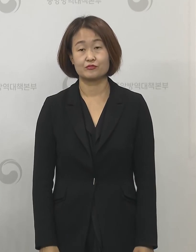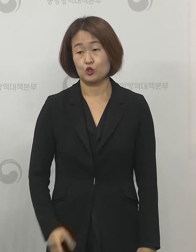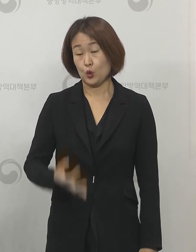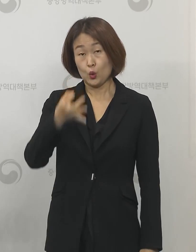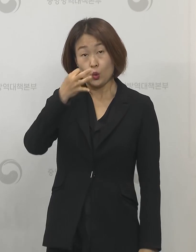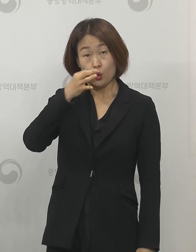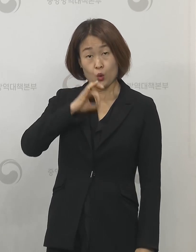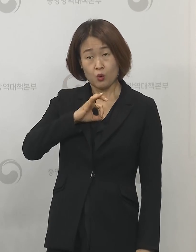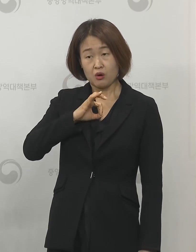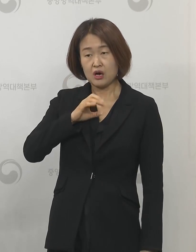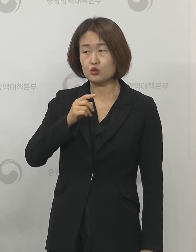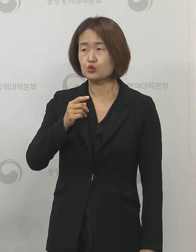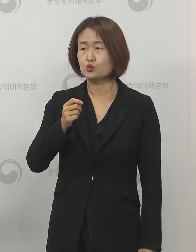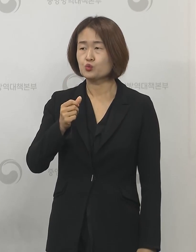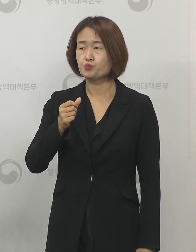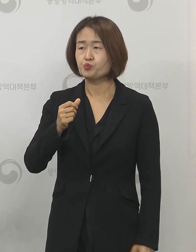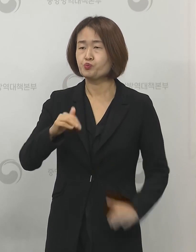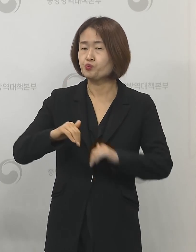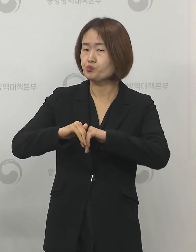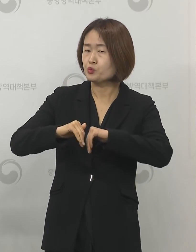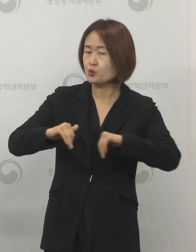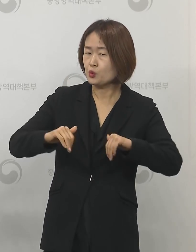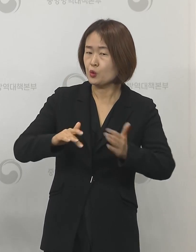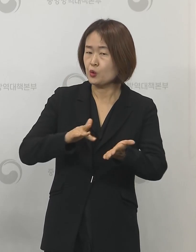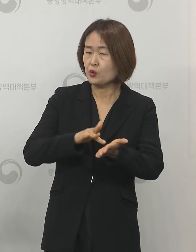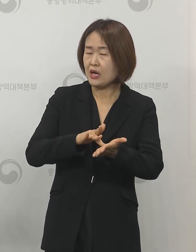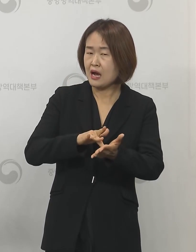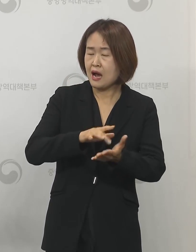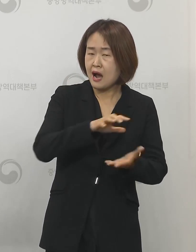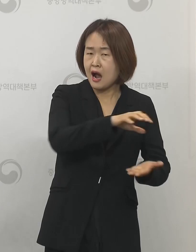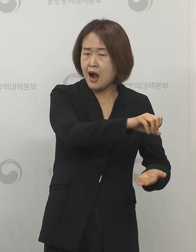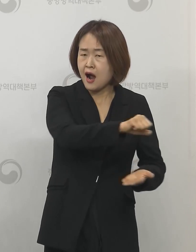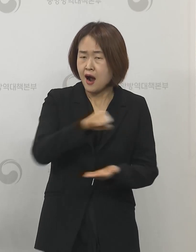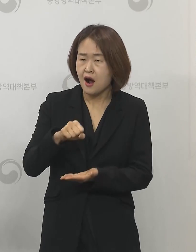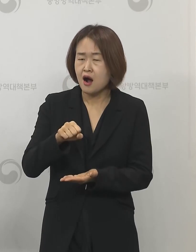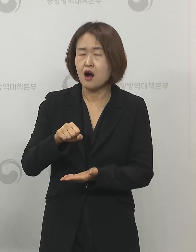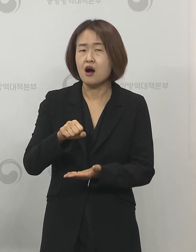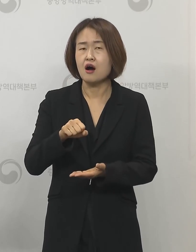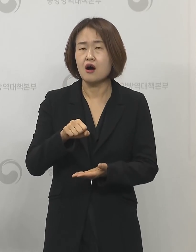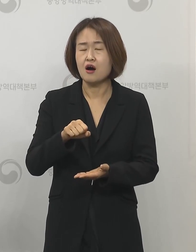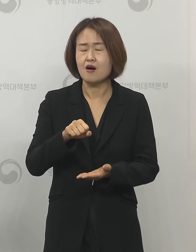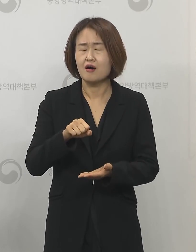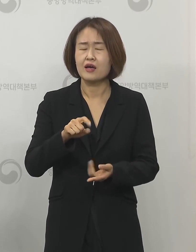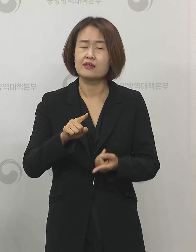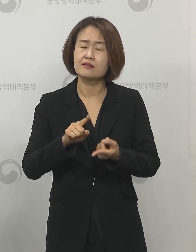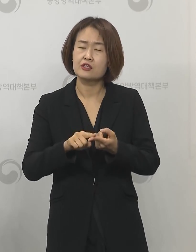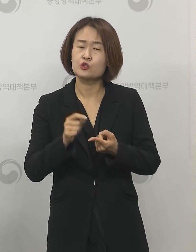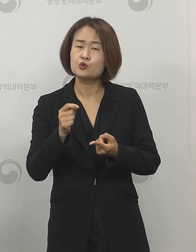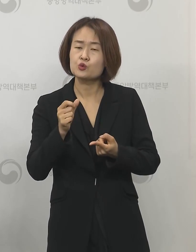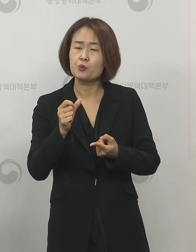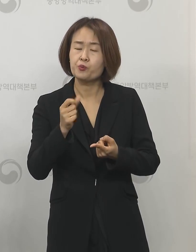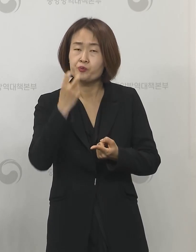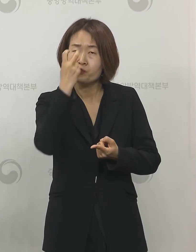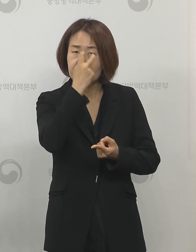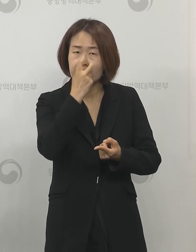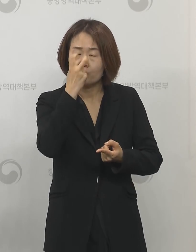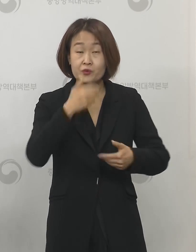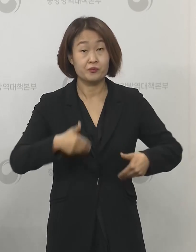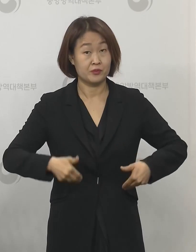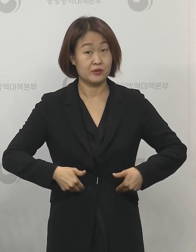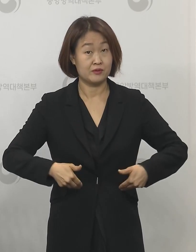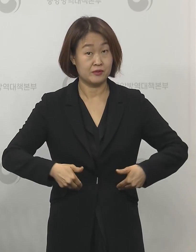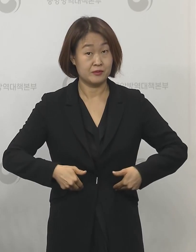효과하고는 별도로 약물을 확보하는 방안에 대해서는 좀 더 검토가 필요한 상황입니다